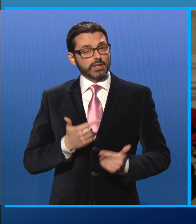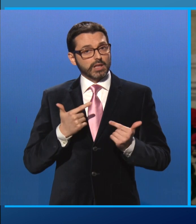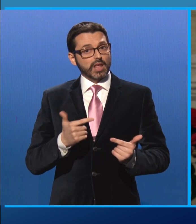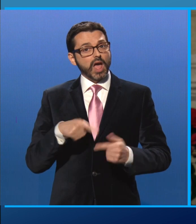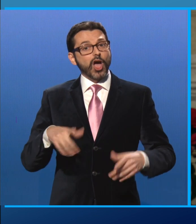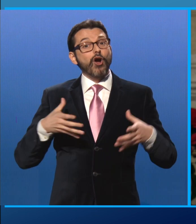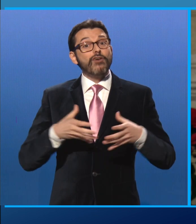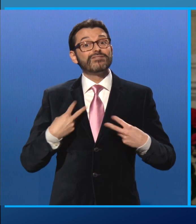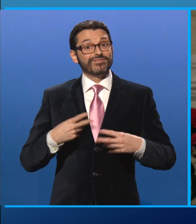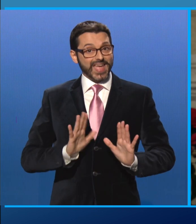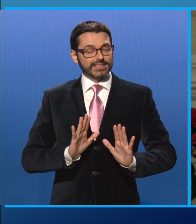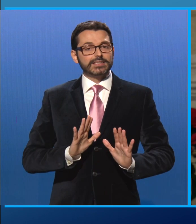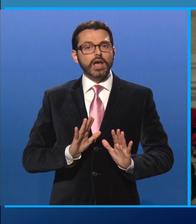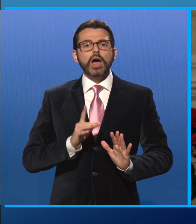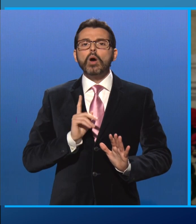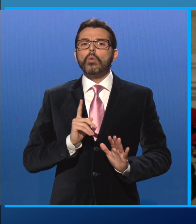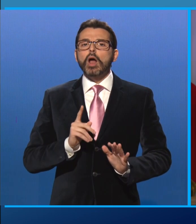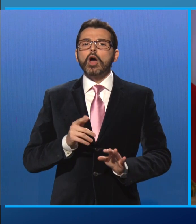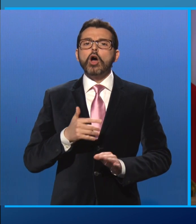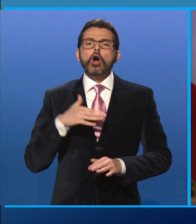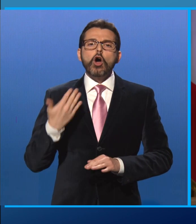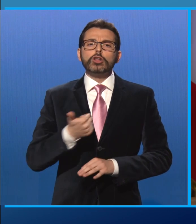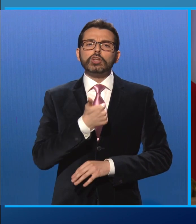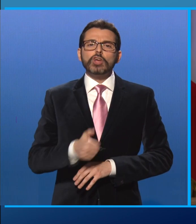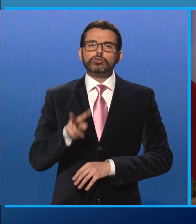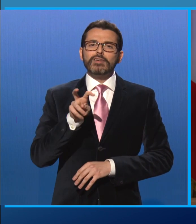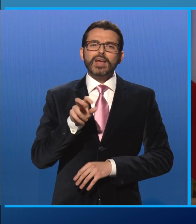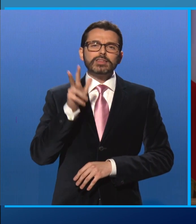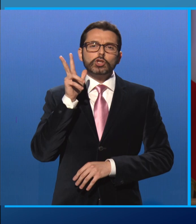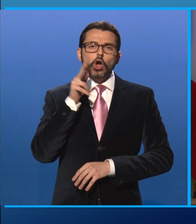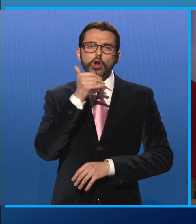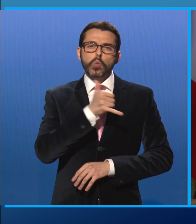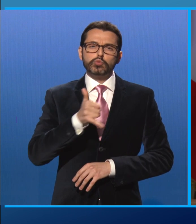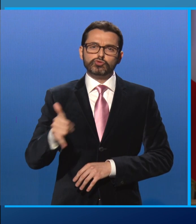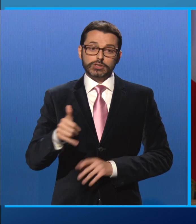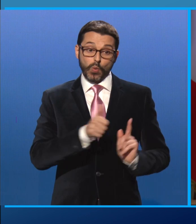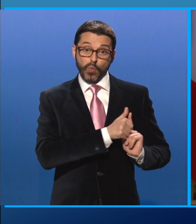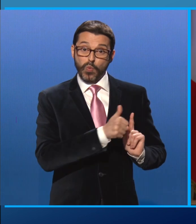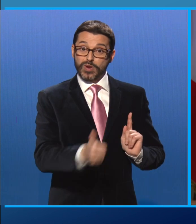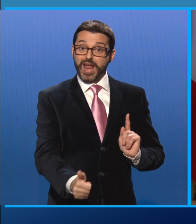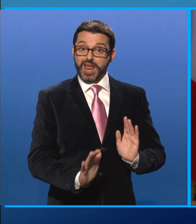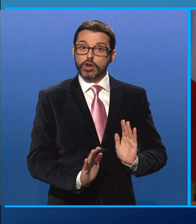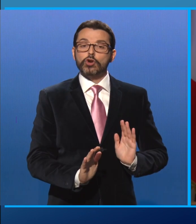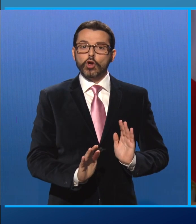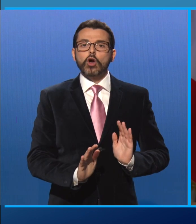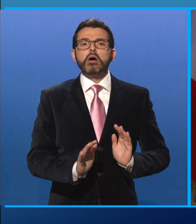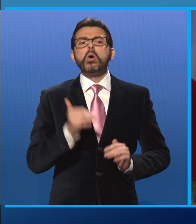è rappresentata dalle oltre 120 donne uccise nell'anno che si chiude dal marito o dal compagno.